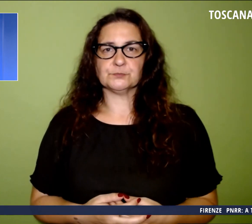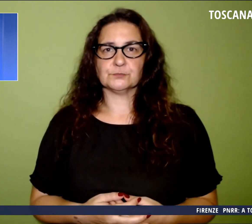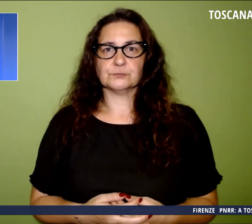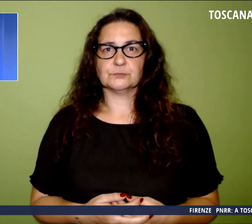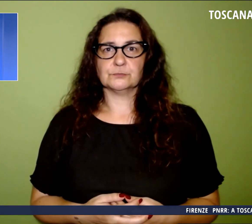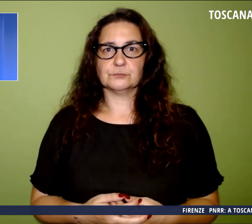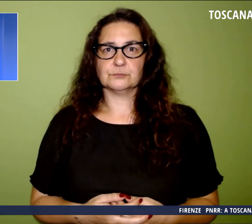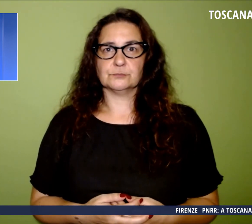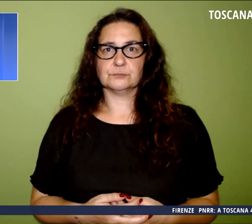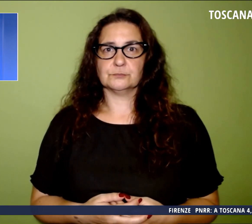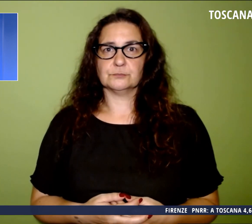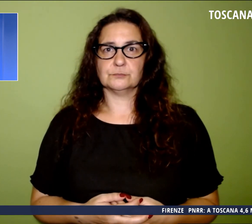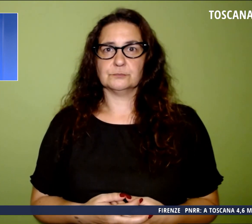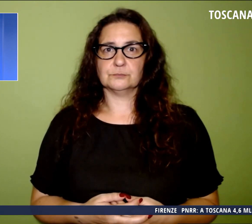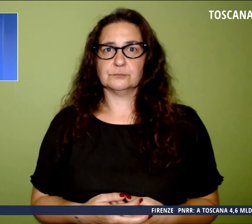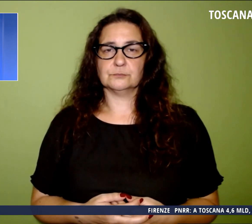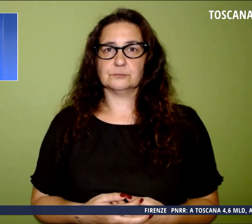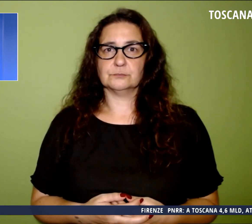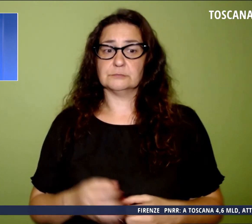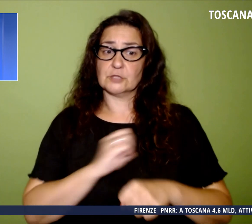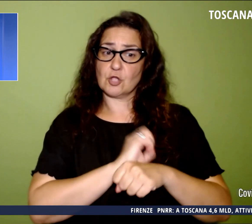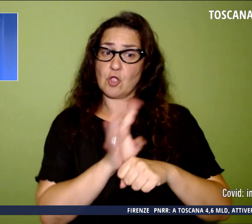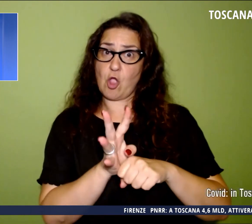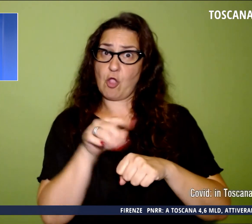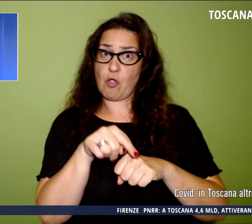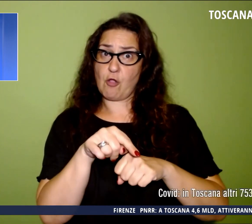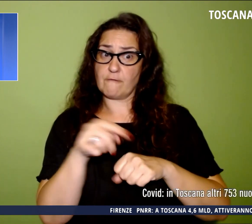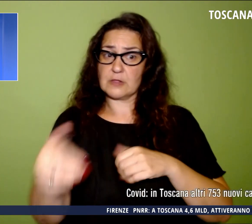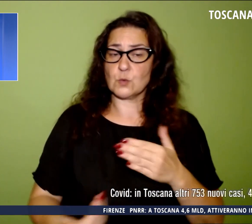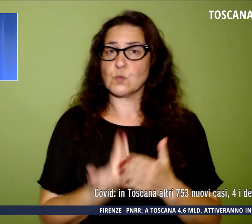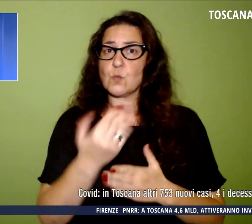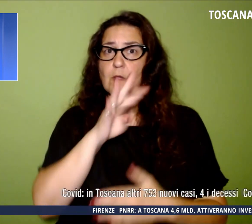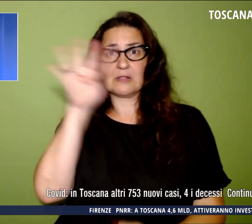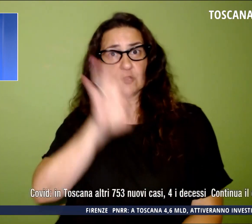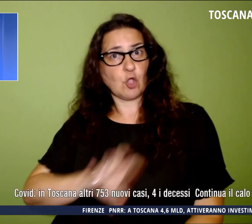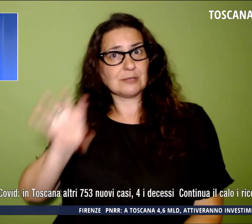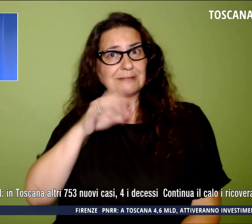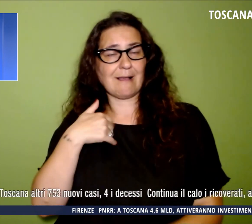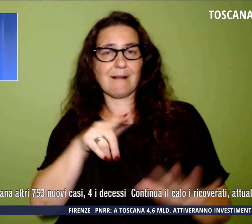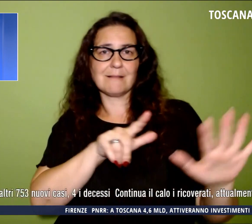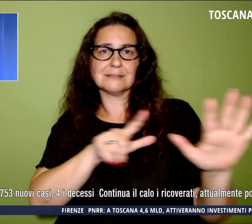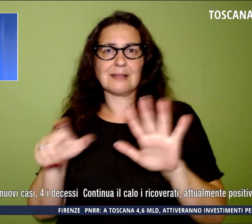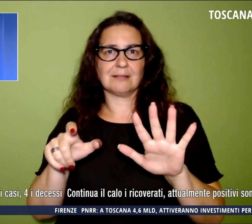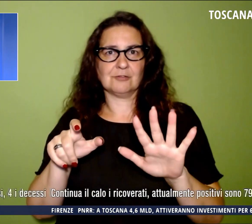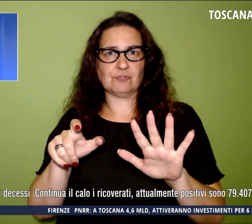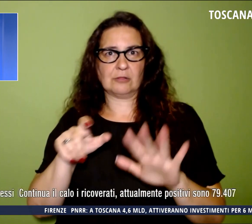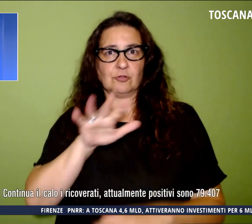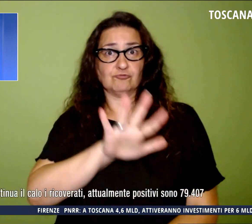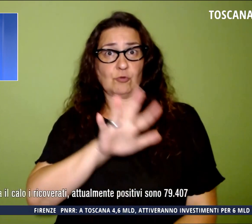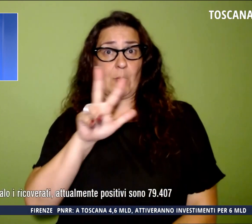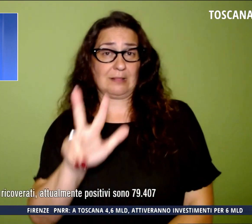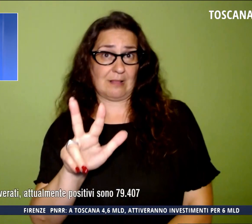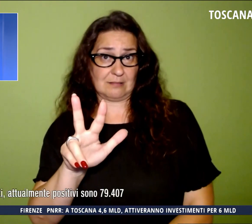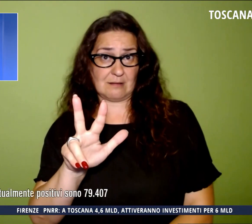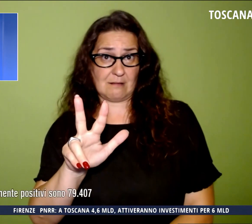Per quanto riguarda il Covid, i nuovi casi in Toscana sono 753, 4 i